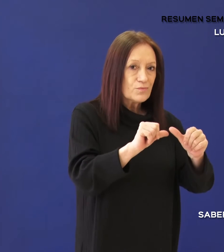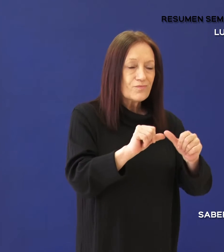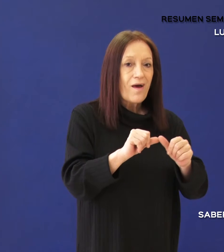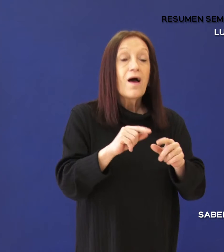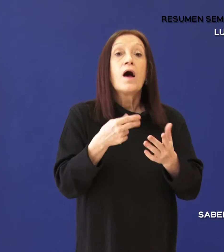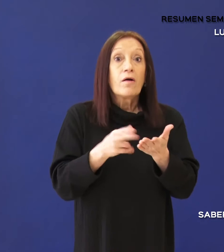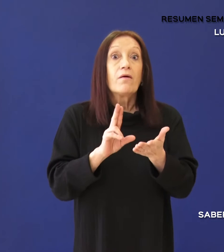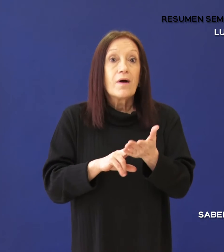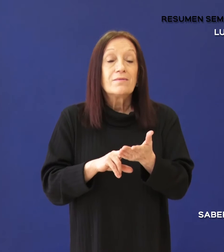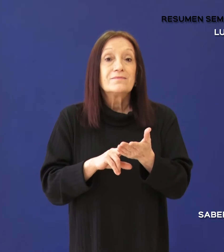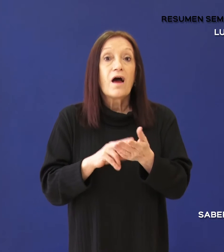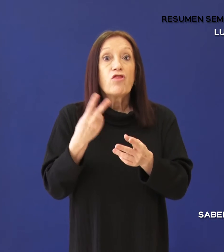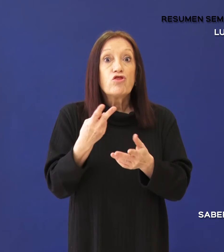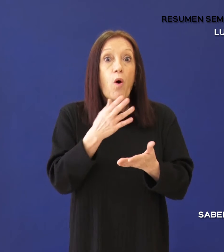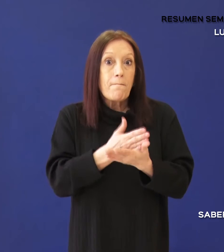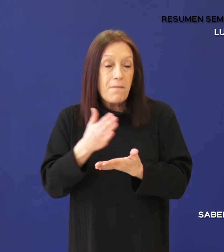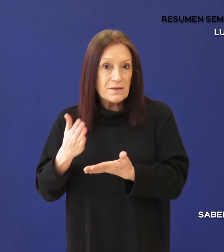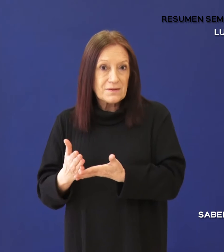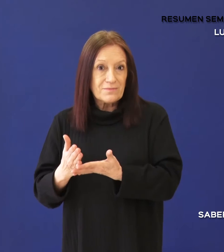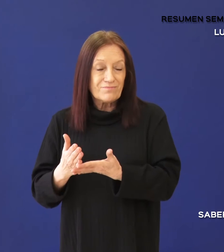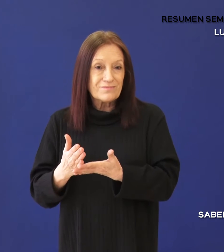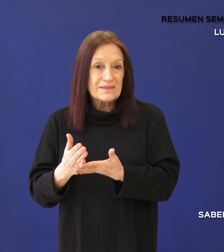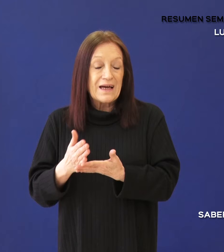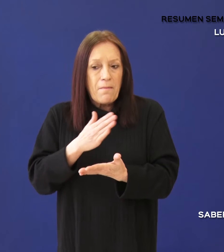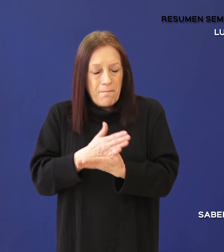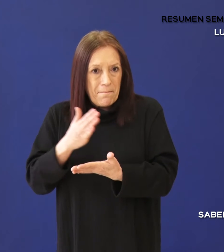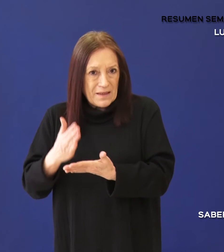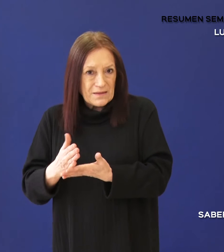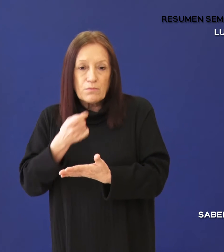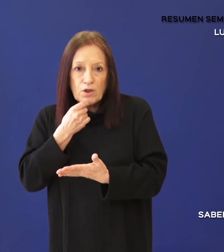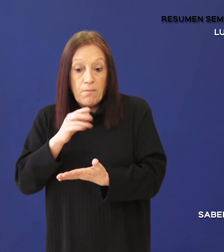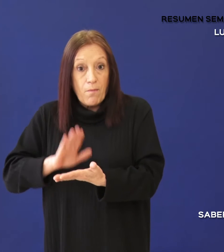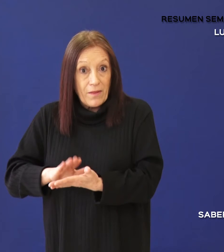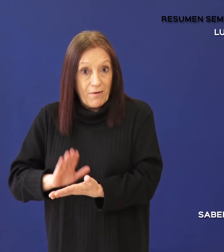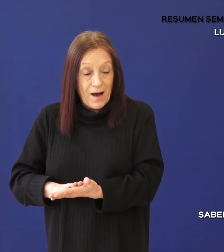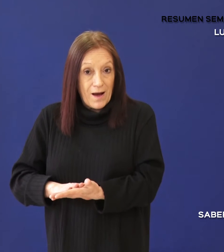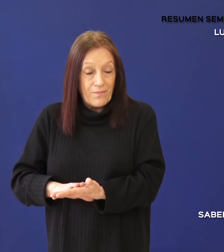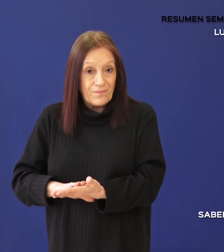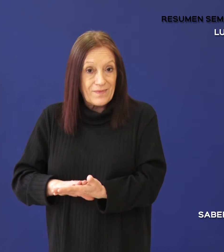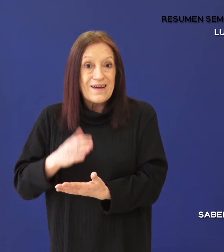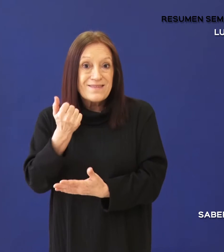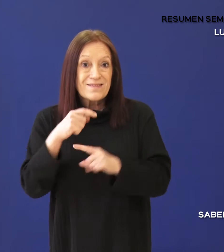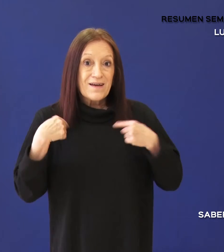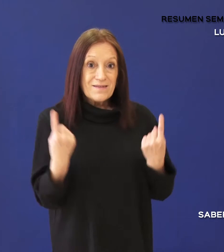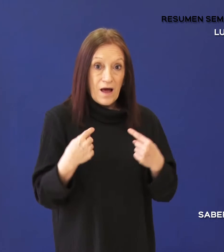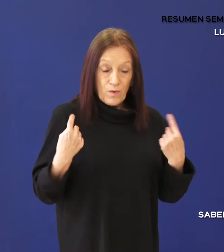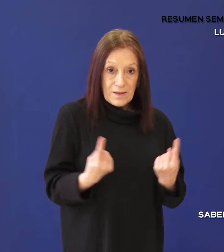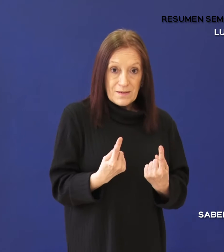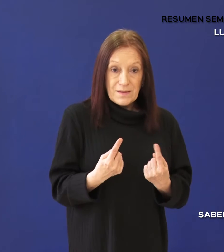repetirá en dos niveles. Se sectorizará en Planta Baja, 6 Aulas, Portería,